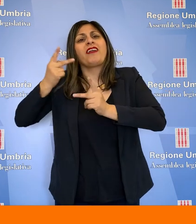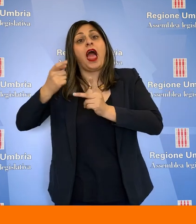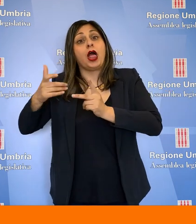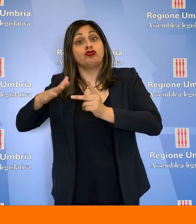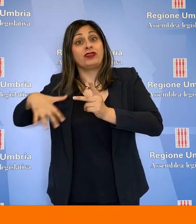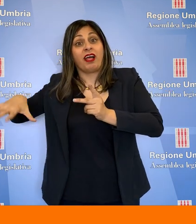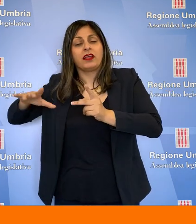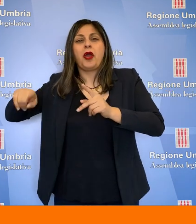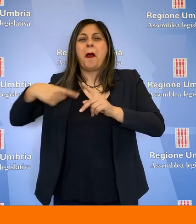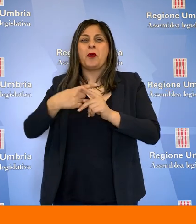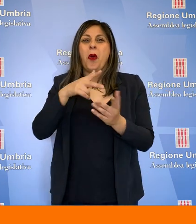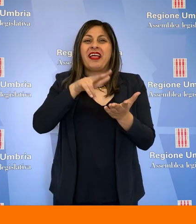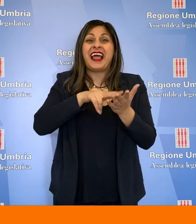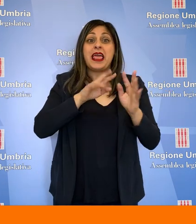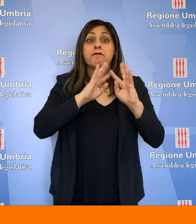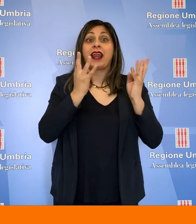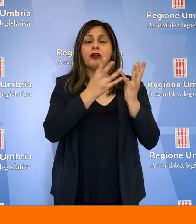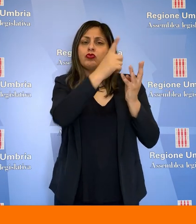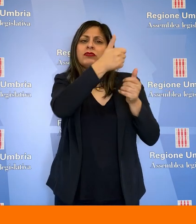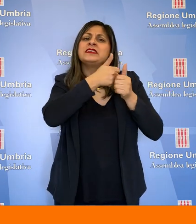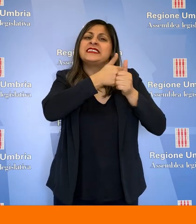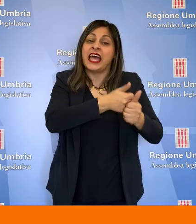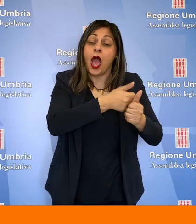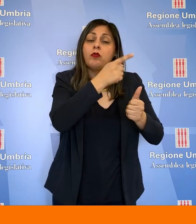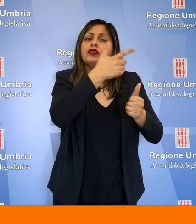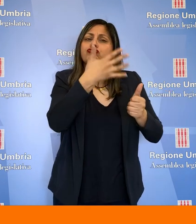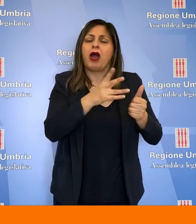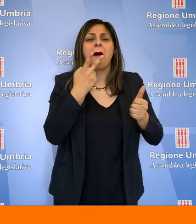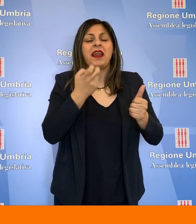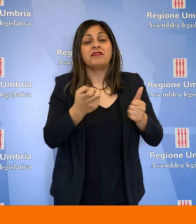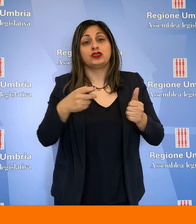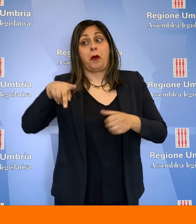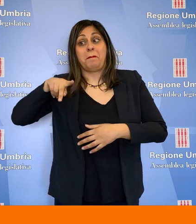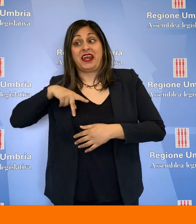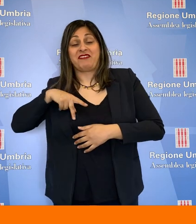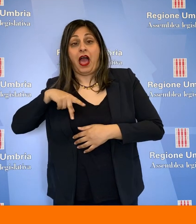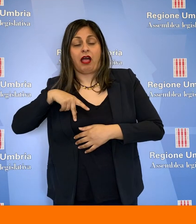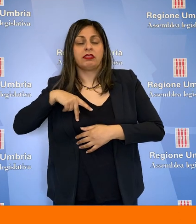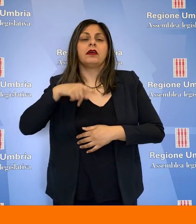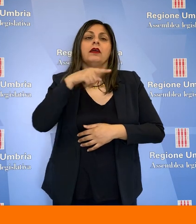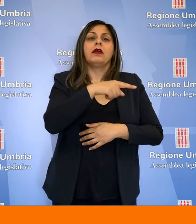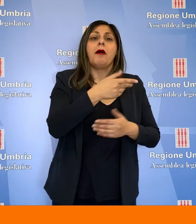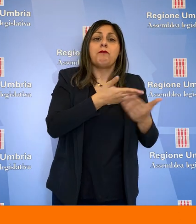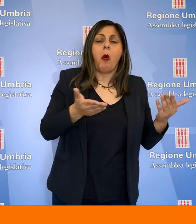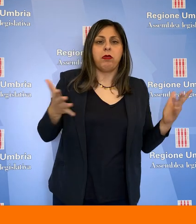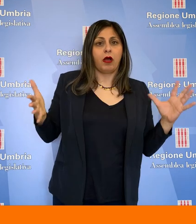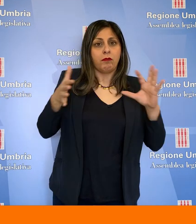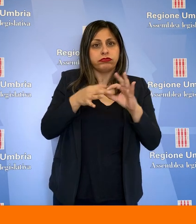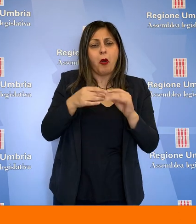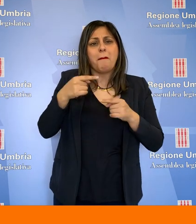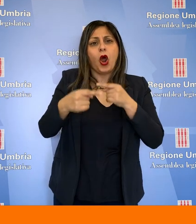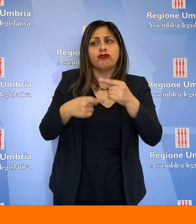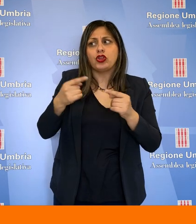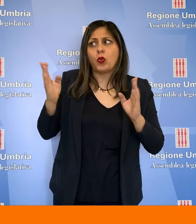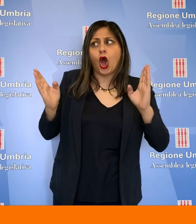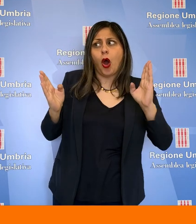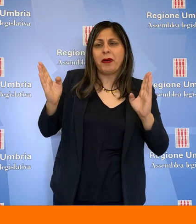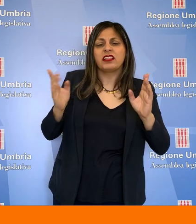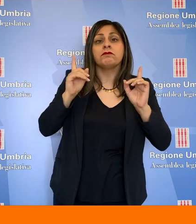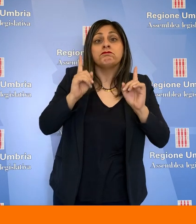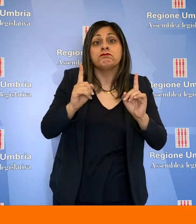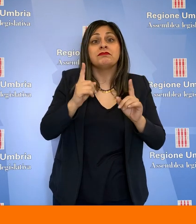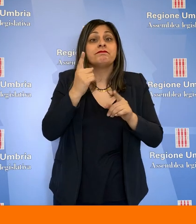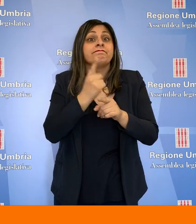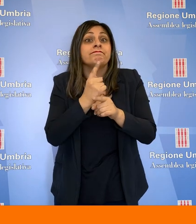i bisogni reali dei cittadini, e dare seguito altresì alla delibera di giunta, che prevede per gli accordi tra le ASL e i soggetti privati, procedure